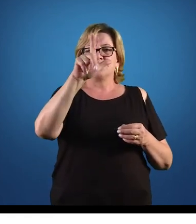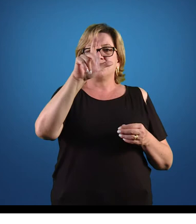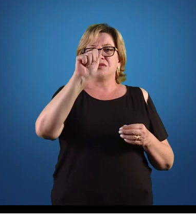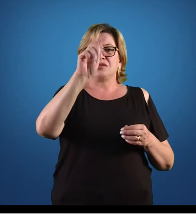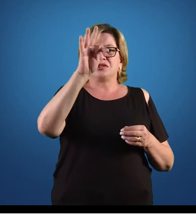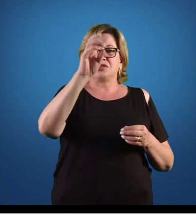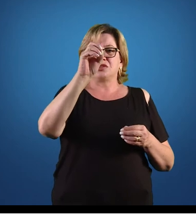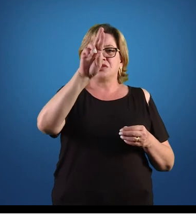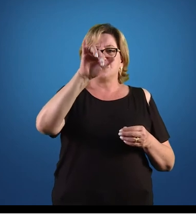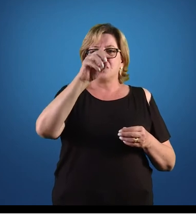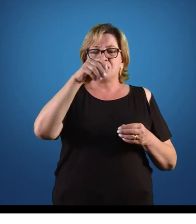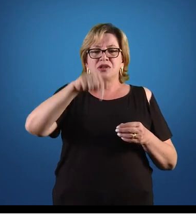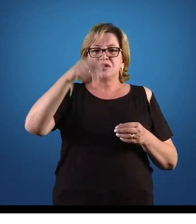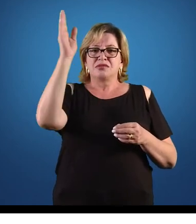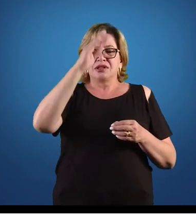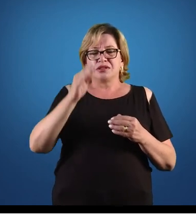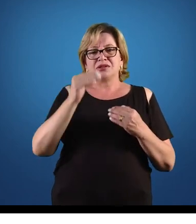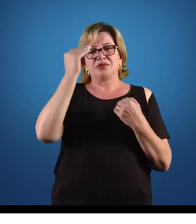Ok? Obrigado.